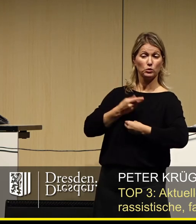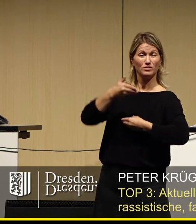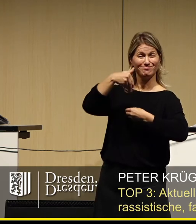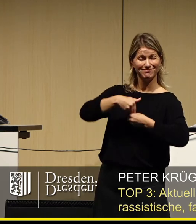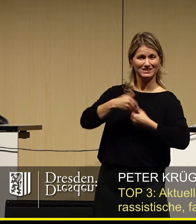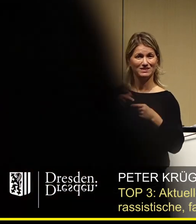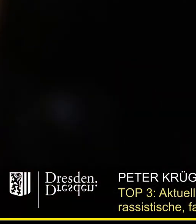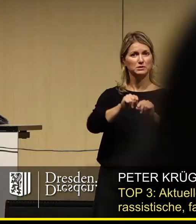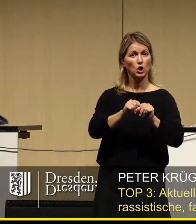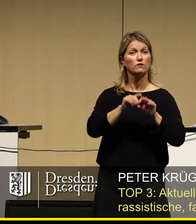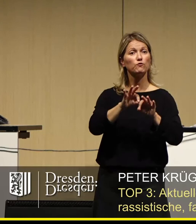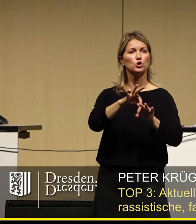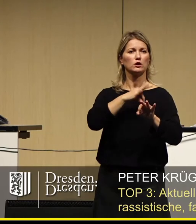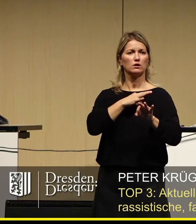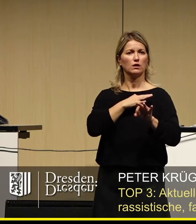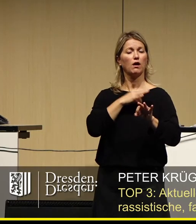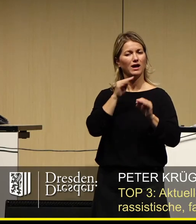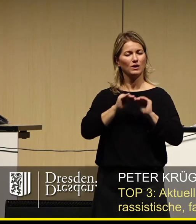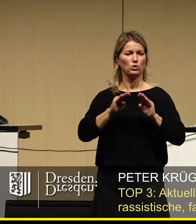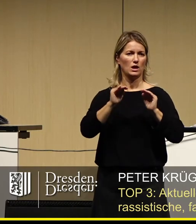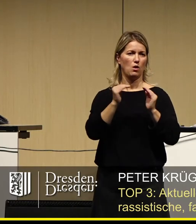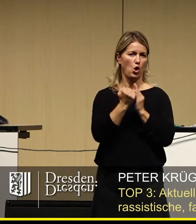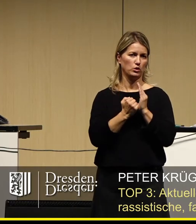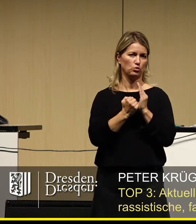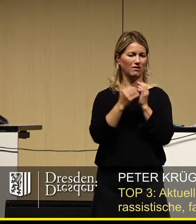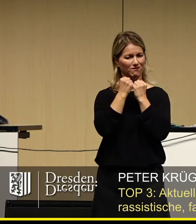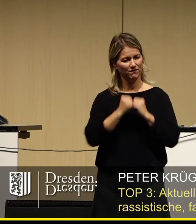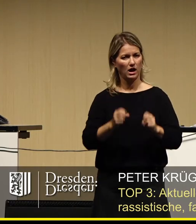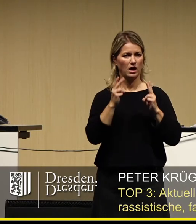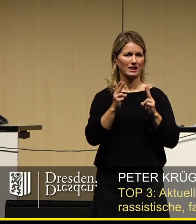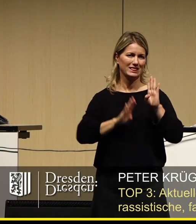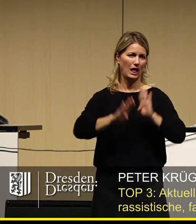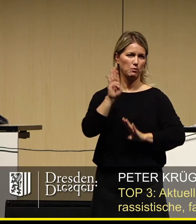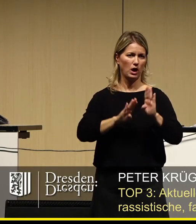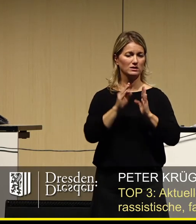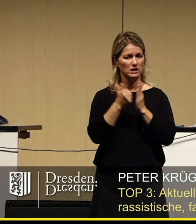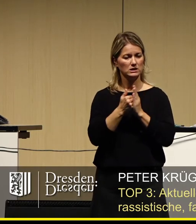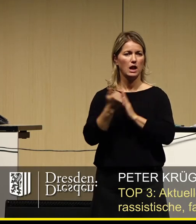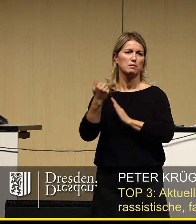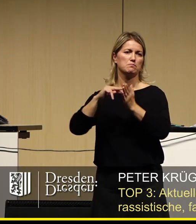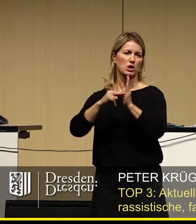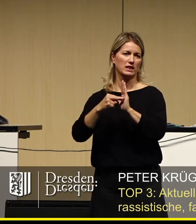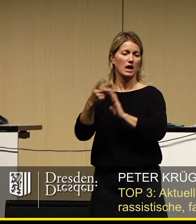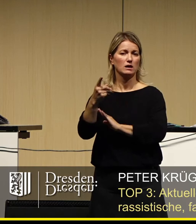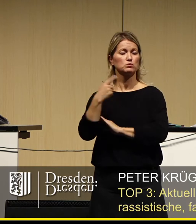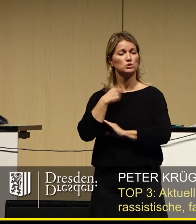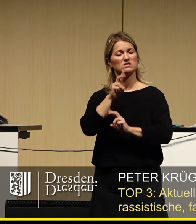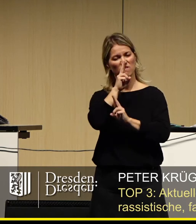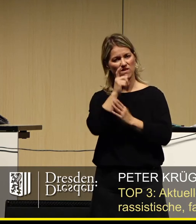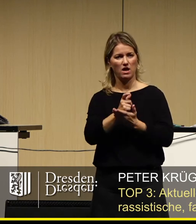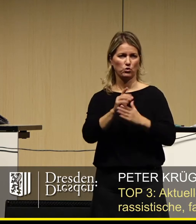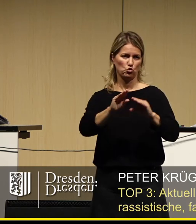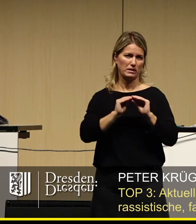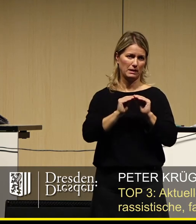für unsere freiheitlich-demokratische Grundordnung sollte Politik sehr verantwortungsvoll mit der Meinungs und Versammlungsfreiheit